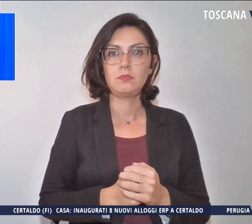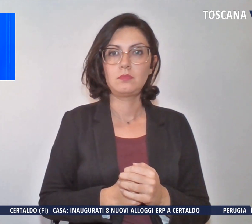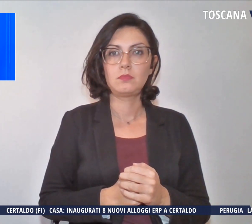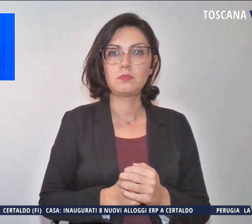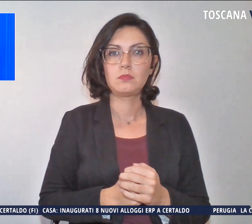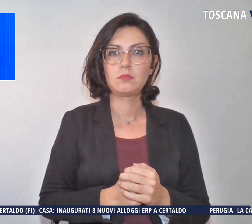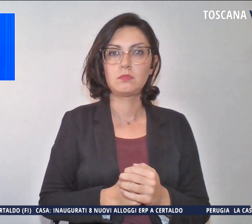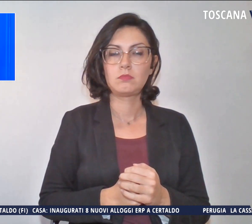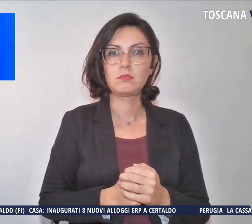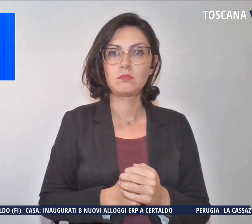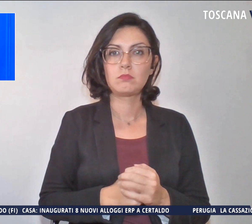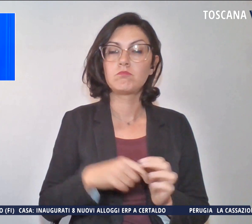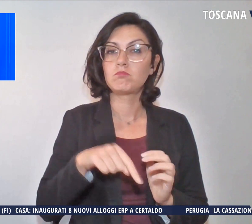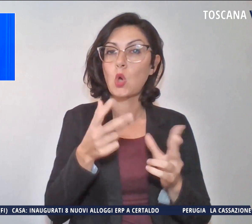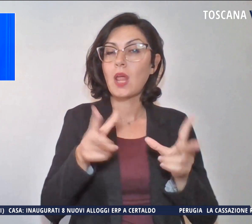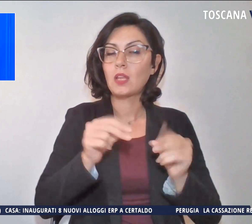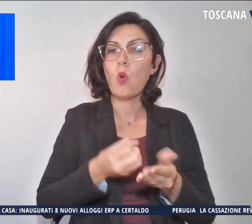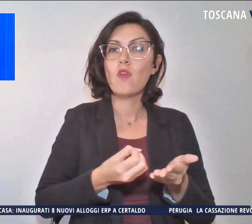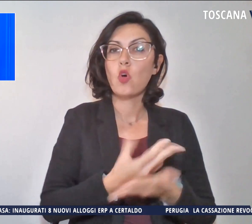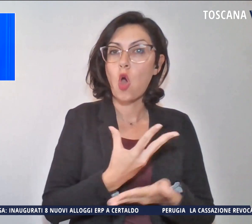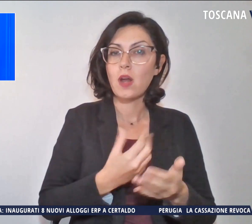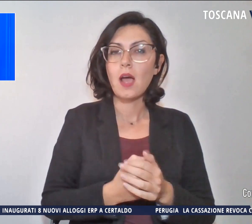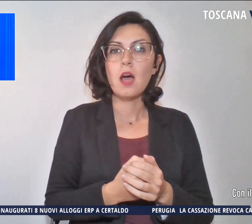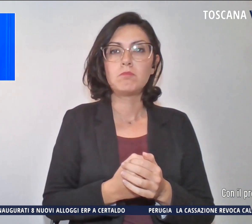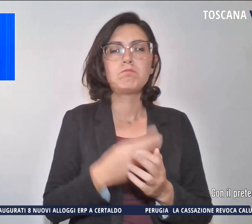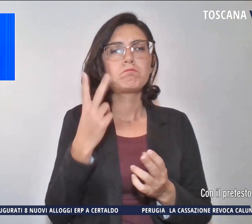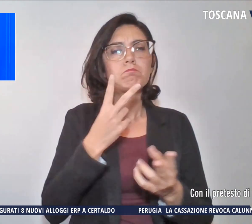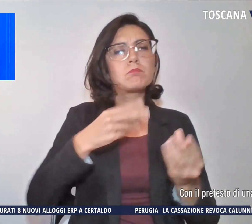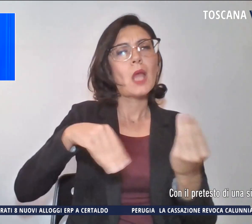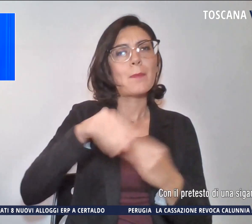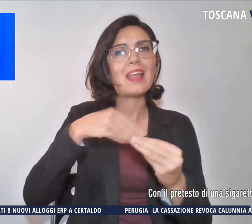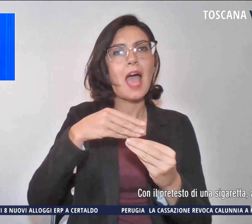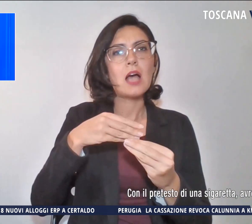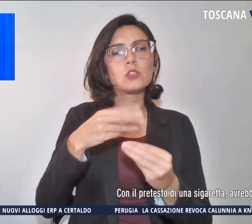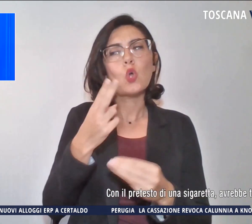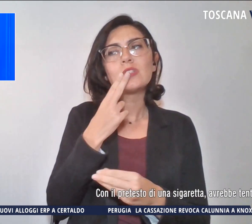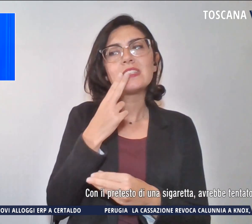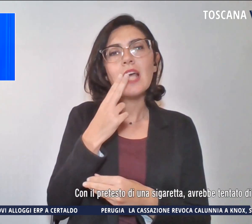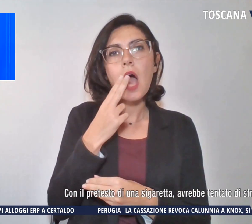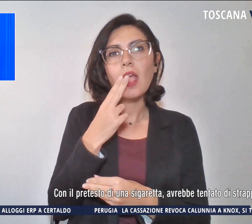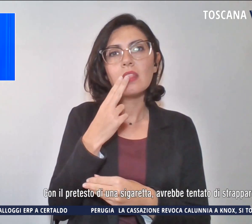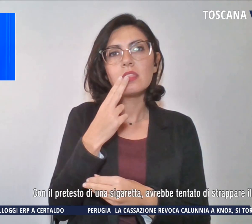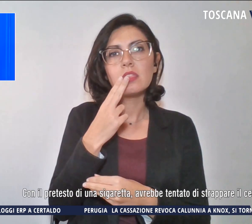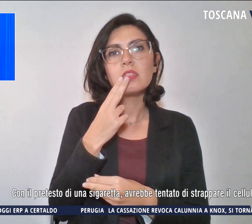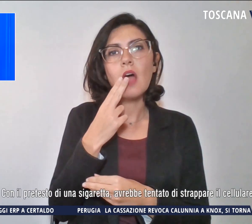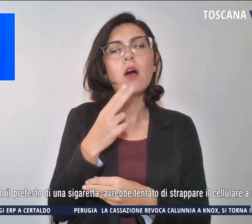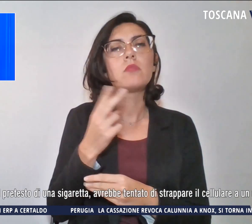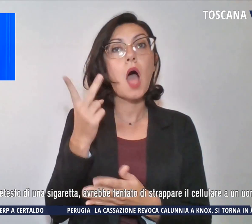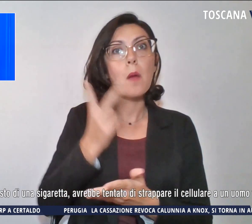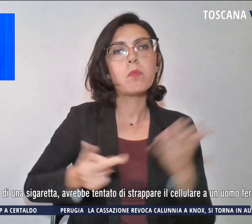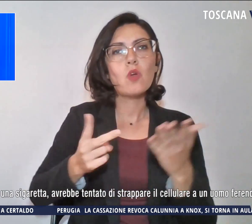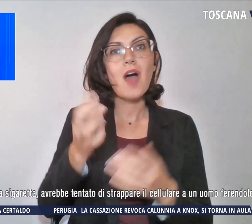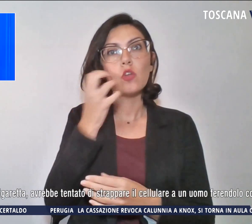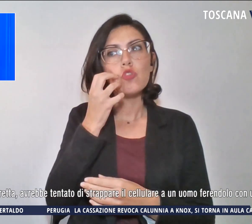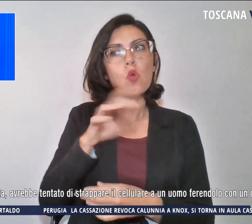Torniamo alla cronaca. Con il pretesto di una sigaretta avrebbe tentato di strappare il cellulare ad un